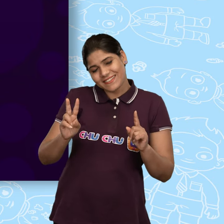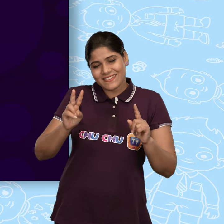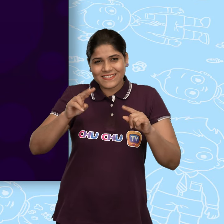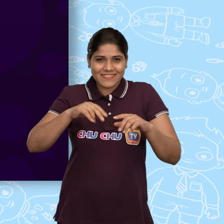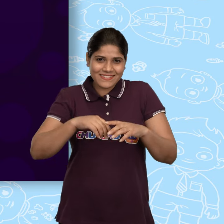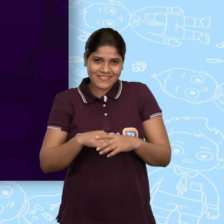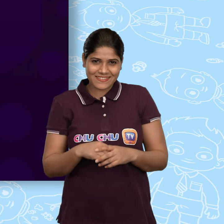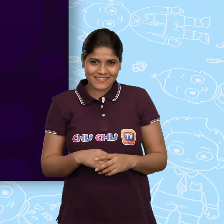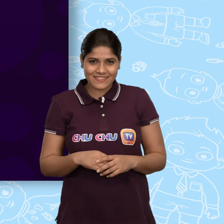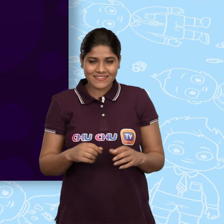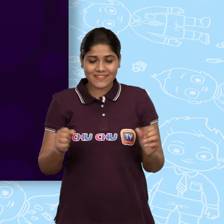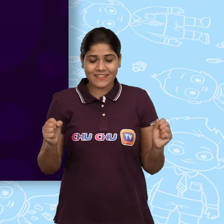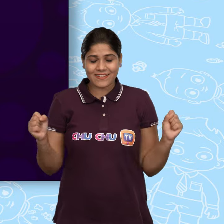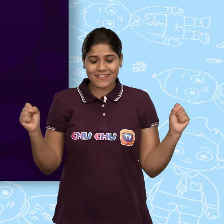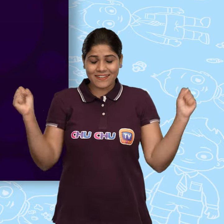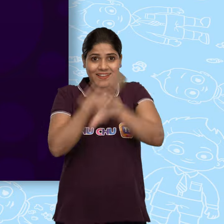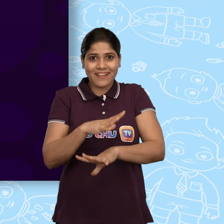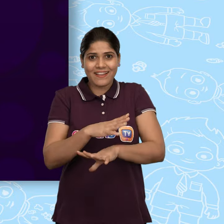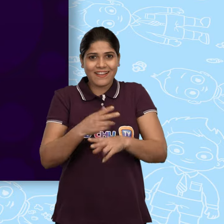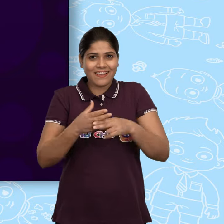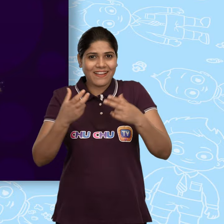जुचु टीवी जादुली अन्दे